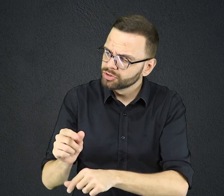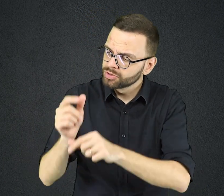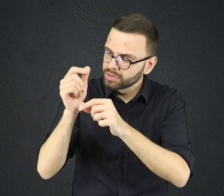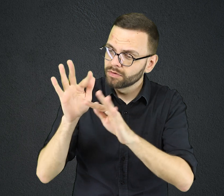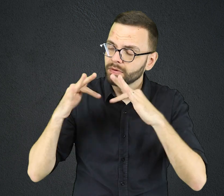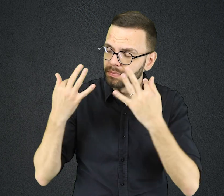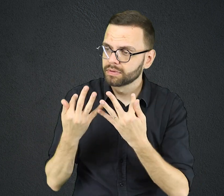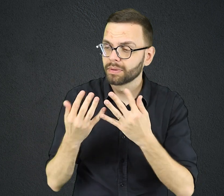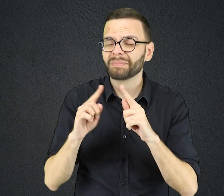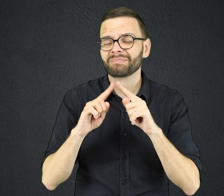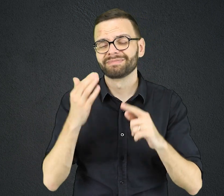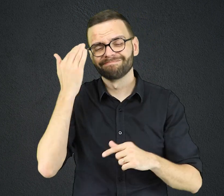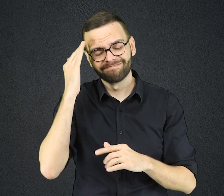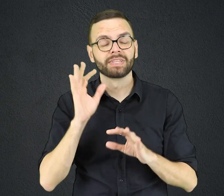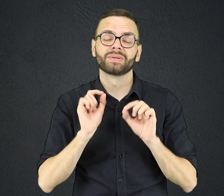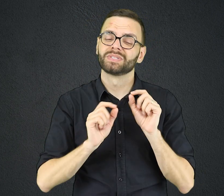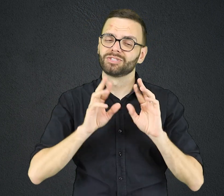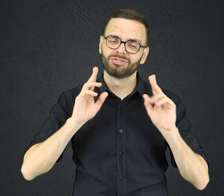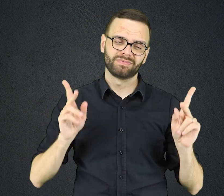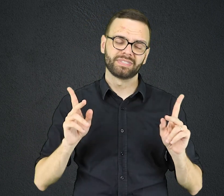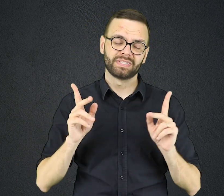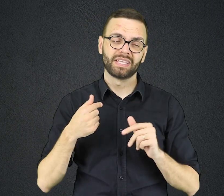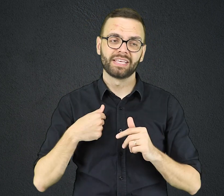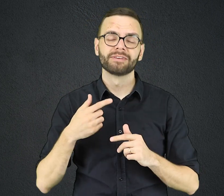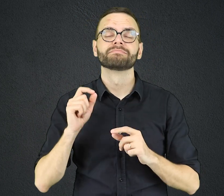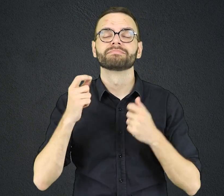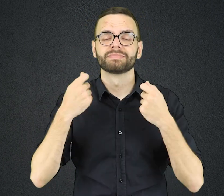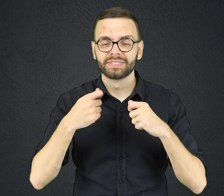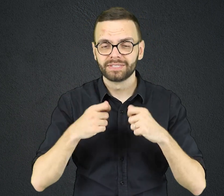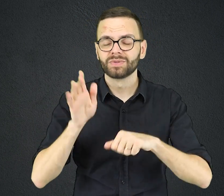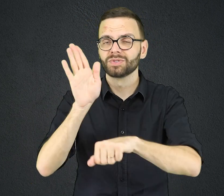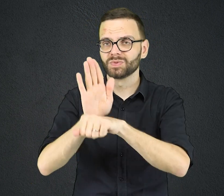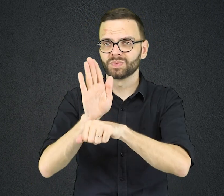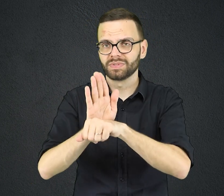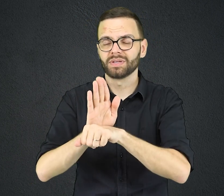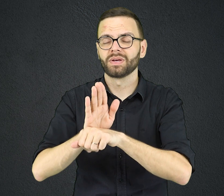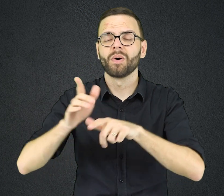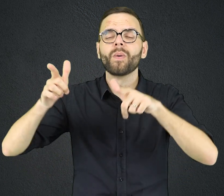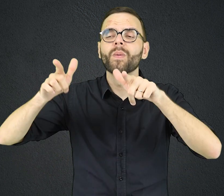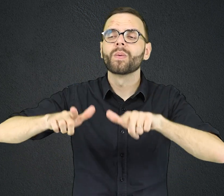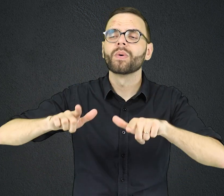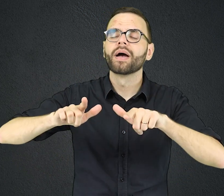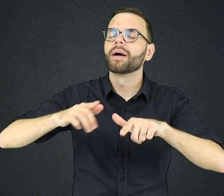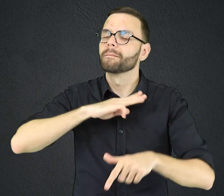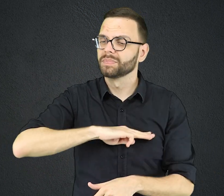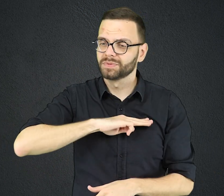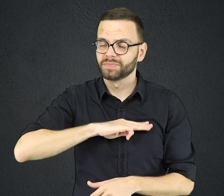o campo missionário era prioritário. A caminho da China, onde queria testemunhar aos muçulmanos desse país,